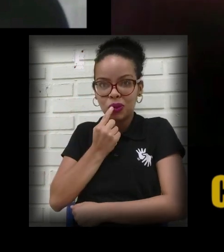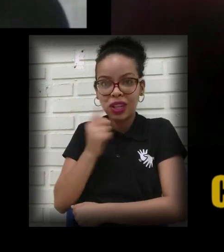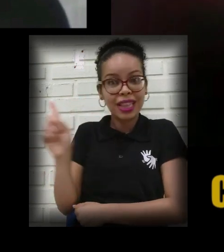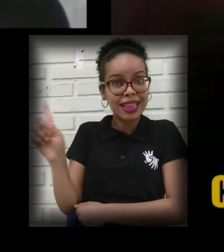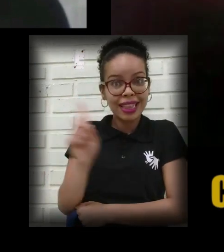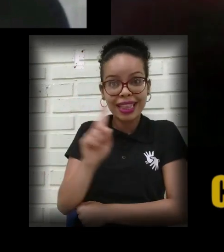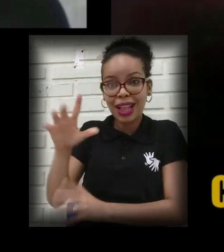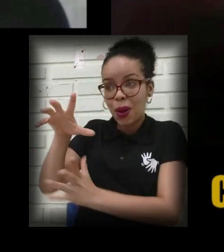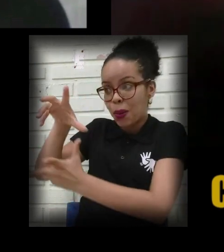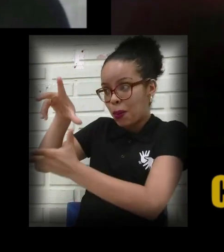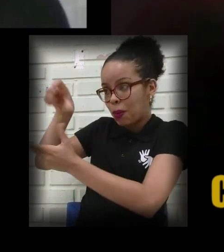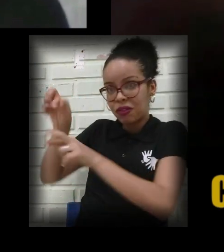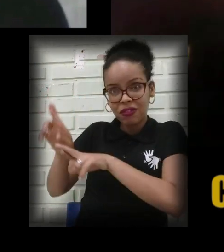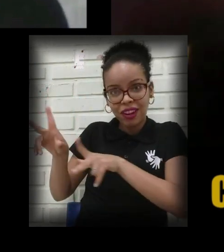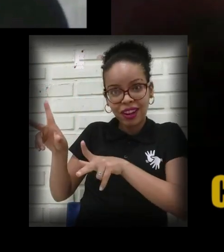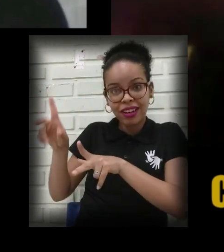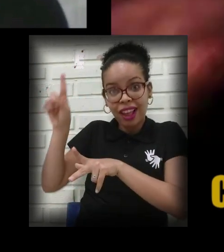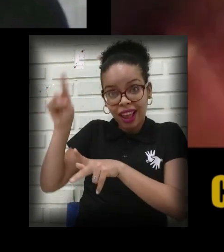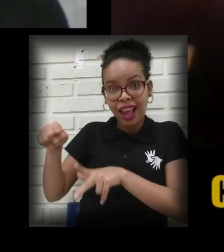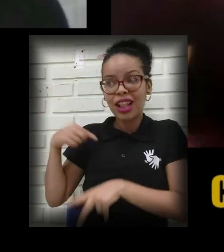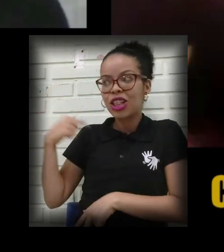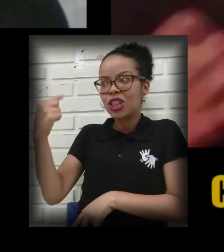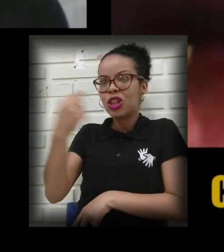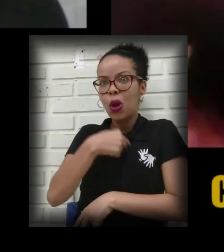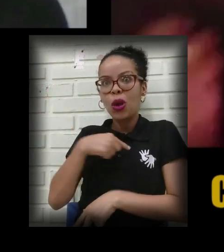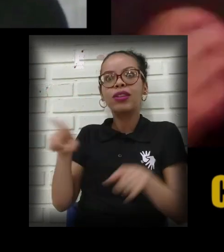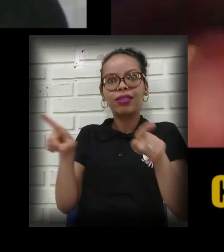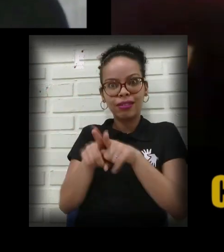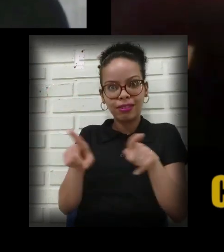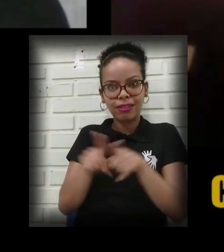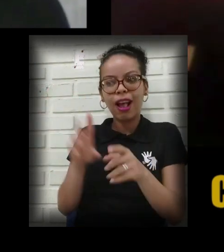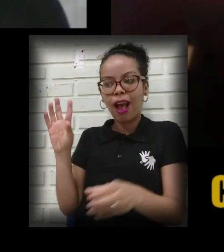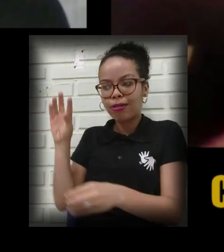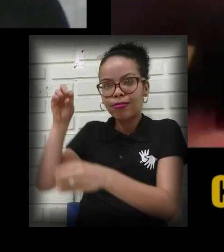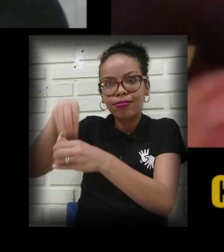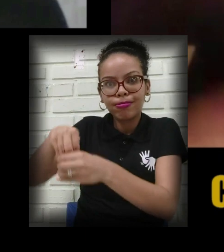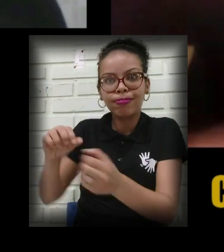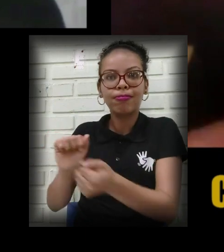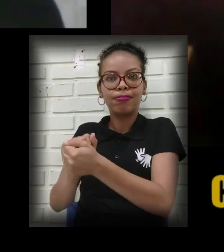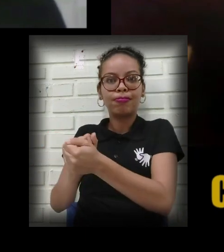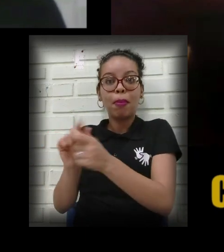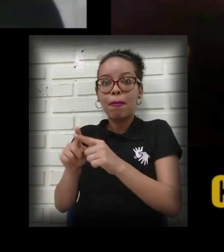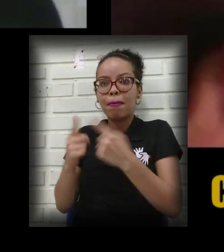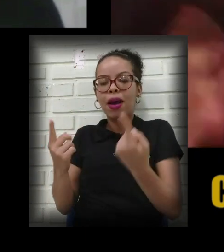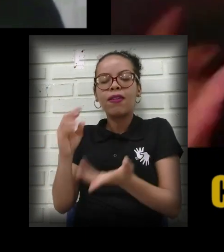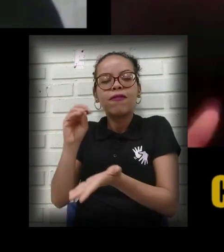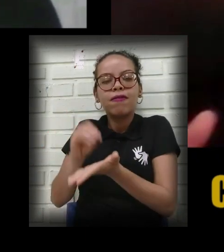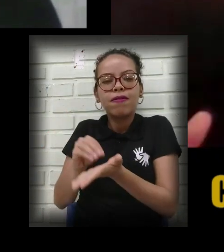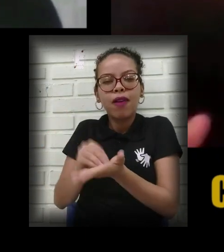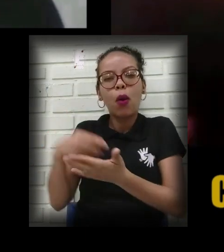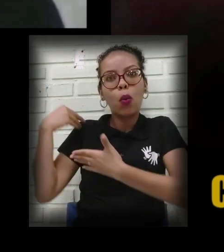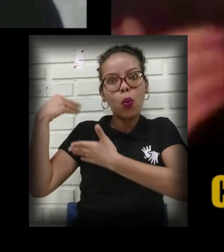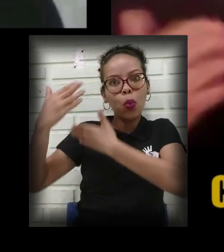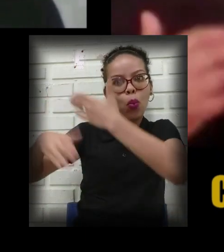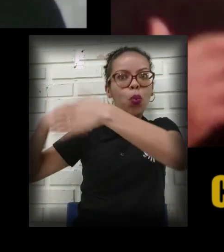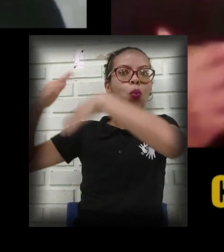mundo diferente, é um mundo que nós também estamos inseridos, mas que falta um pouco de evolução nossa,